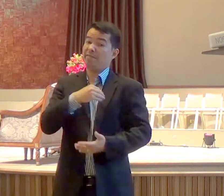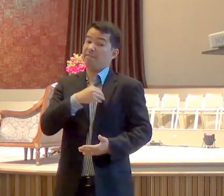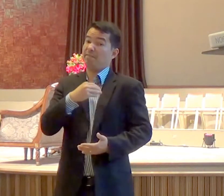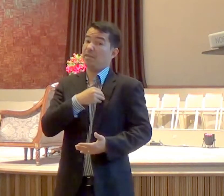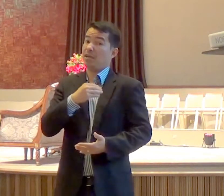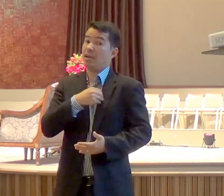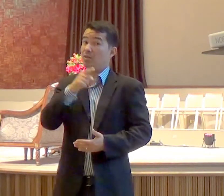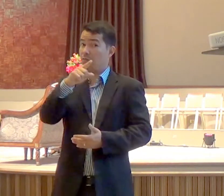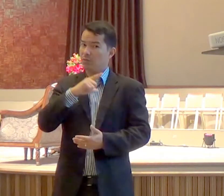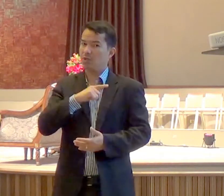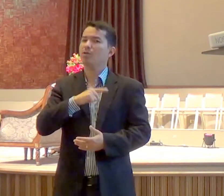juízo de Deus,